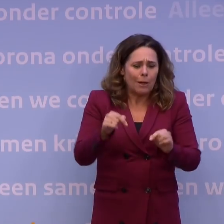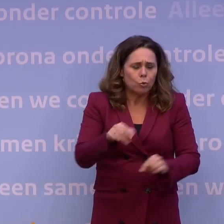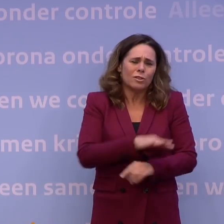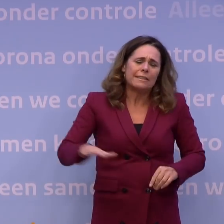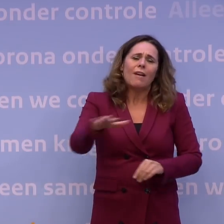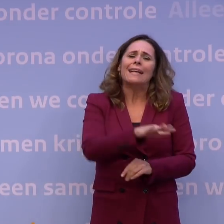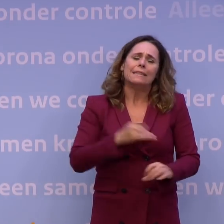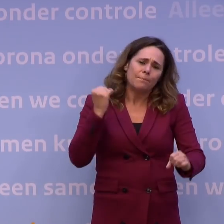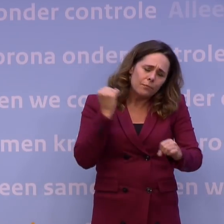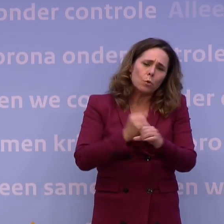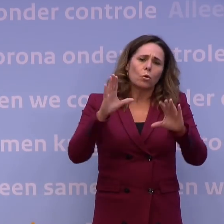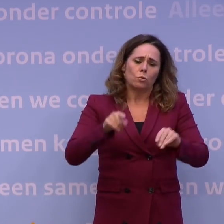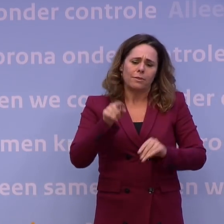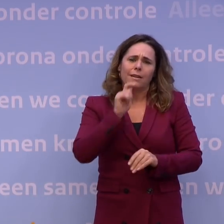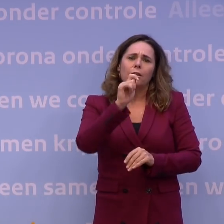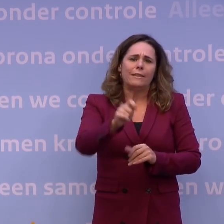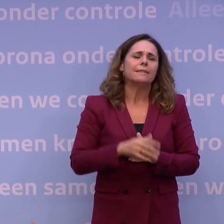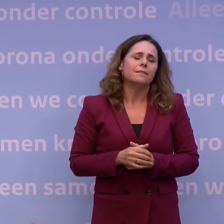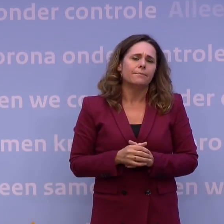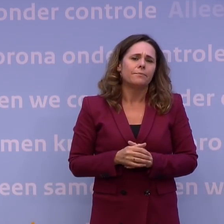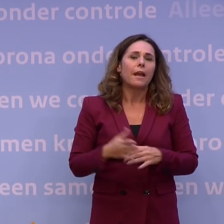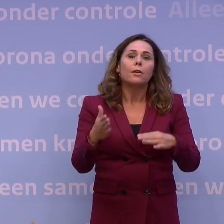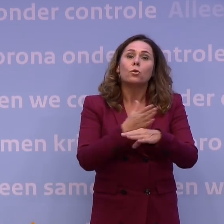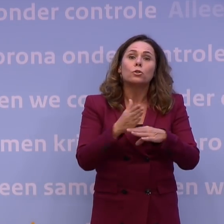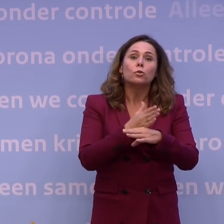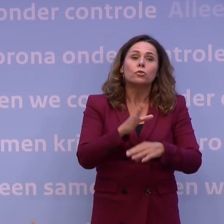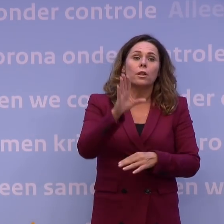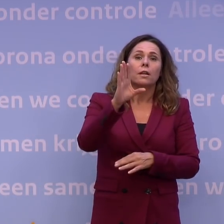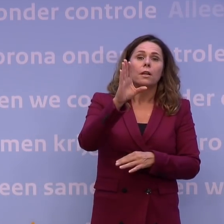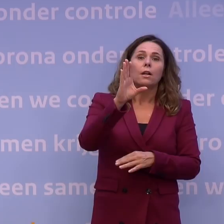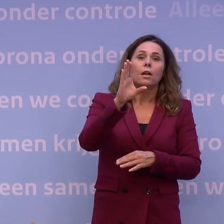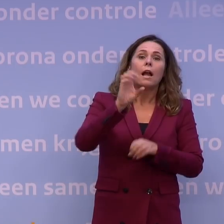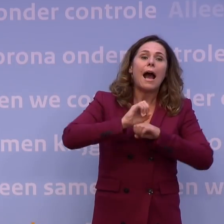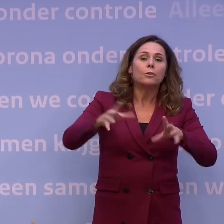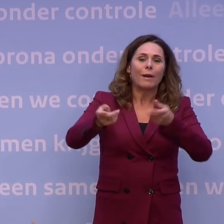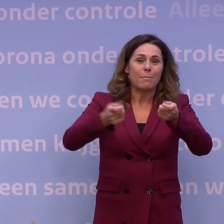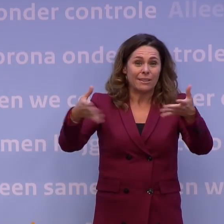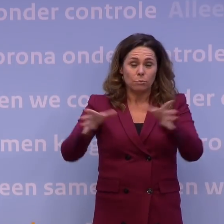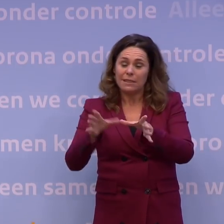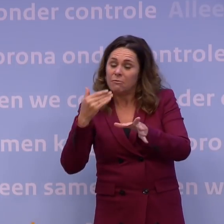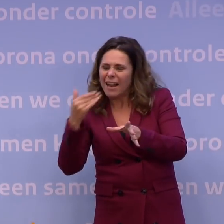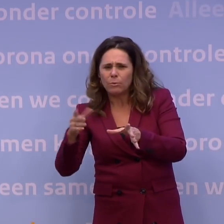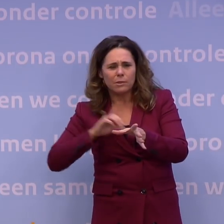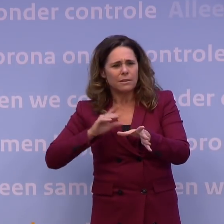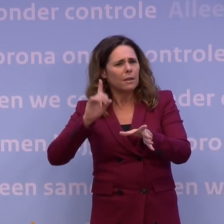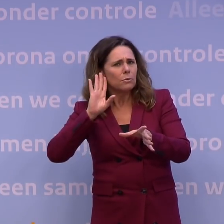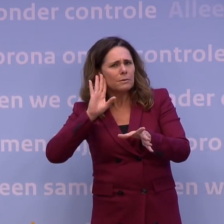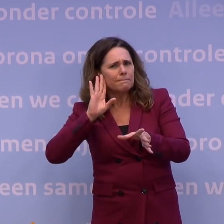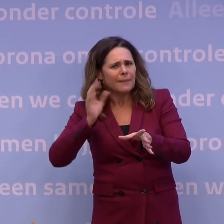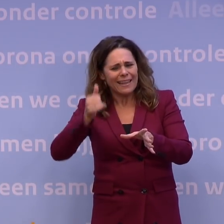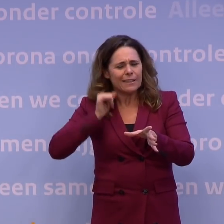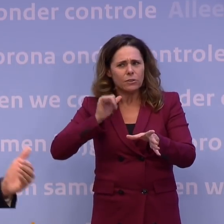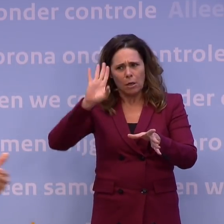laten we dat toch doen, dat advies. En intussen vragen wij het Outbreak Management Team, ook op basis van wat er gisteren naar buiten kwam, uit het Red Team, dat is